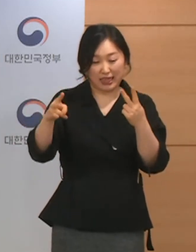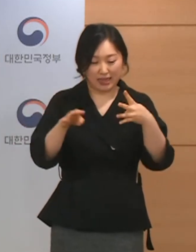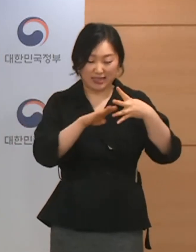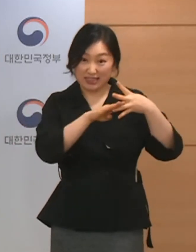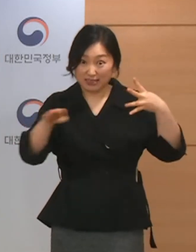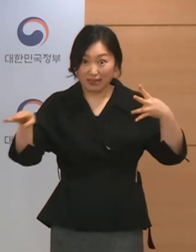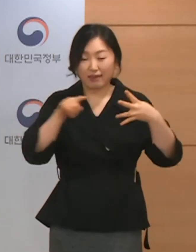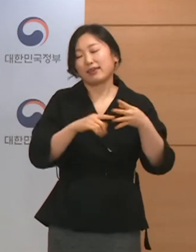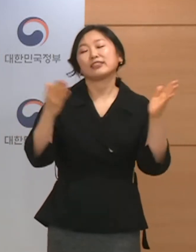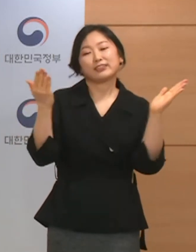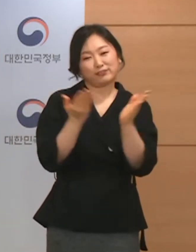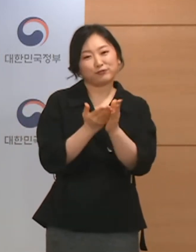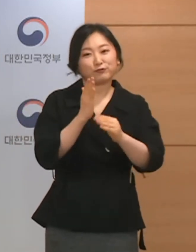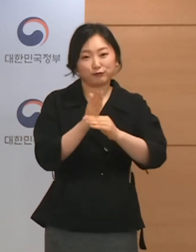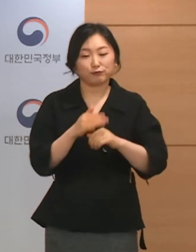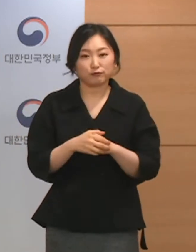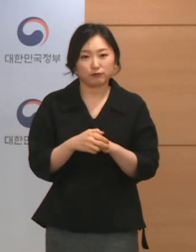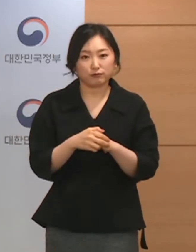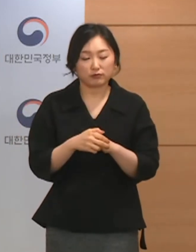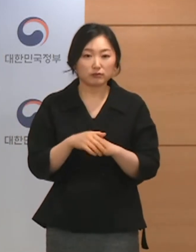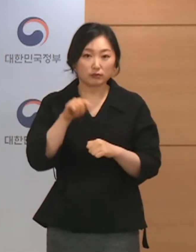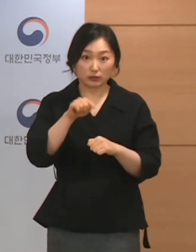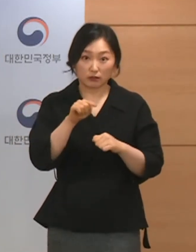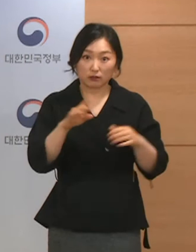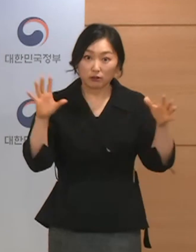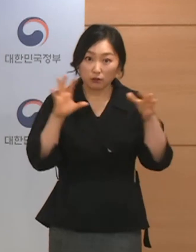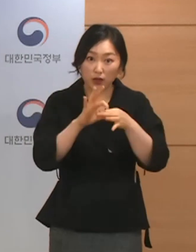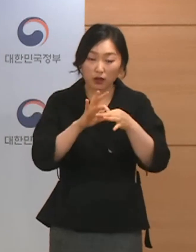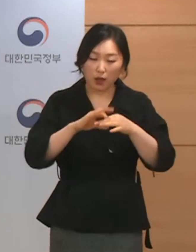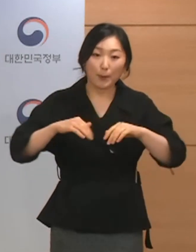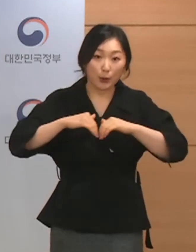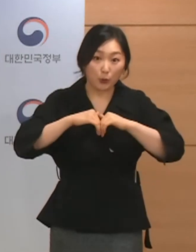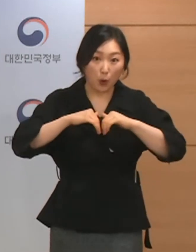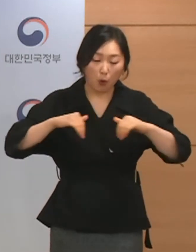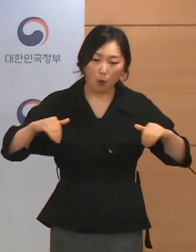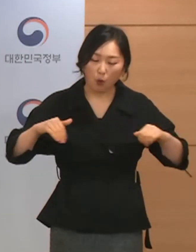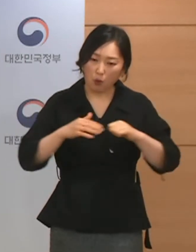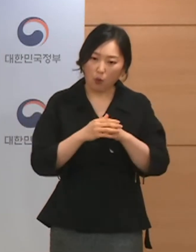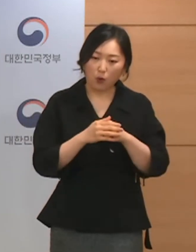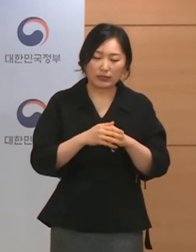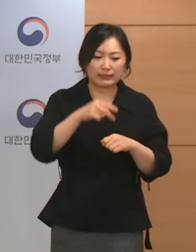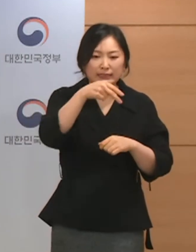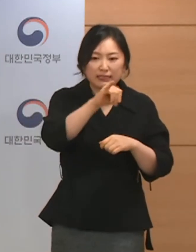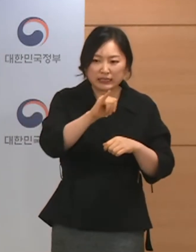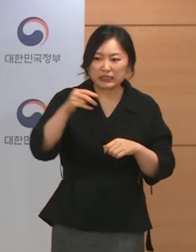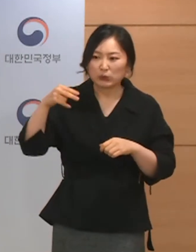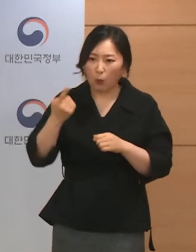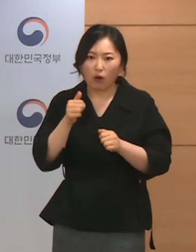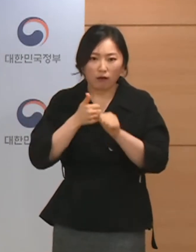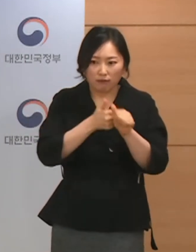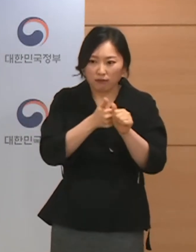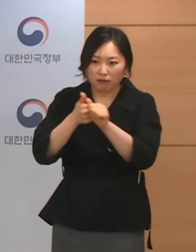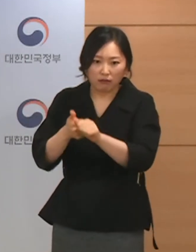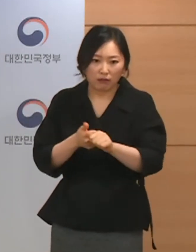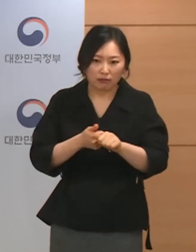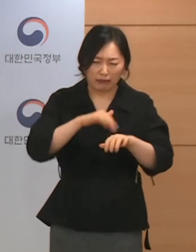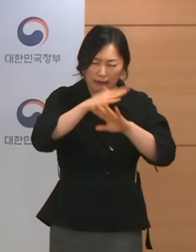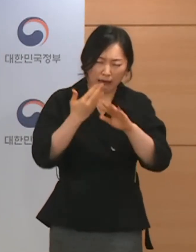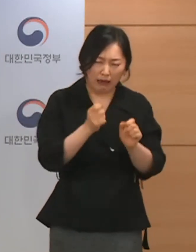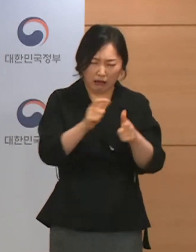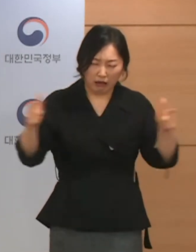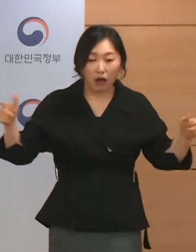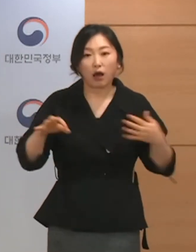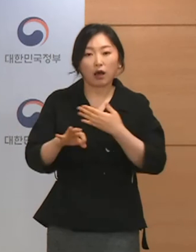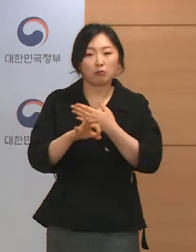있습니다. 이 기준을 별도로 시별로 적용하는 경우에는 수도권의 경우 인구 이동성이 크고